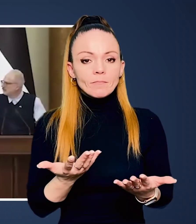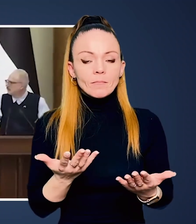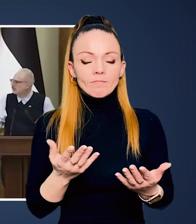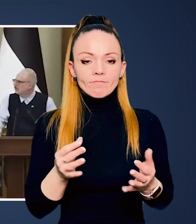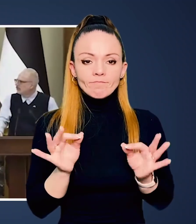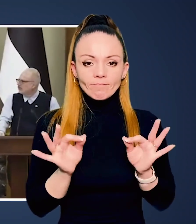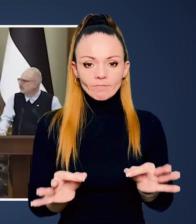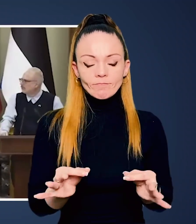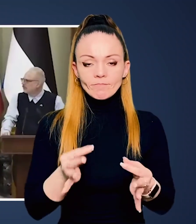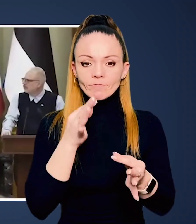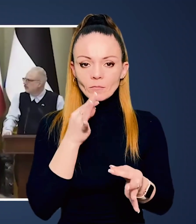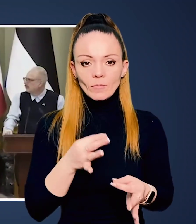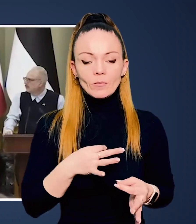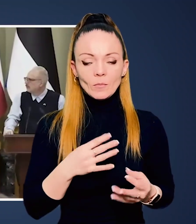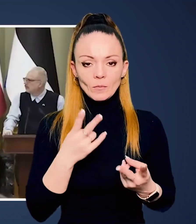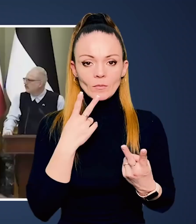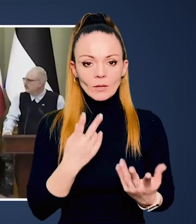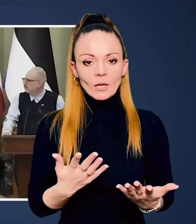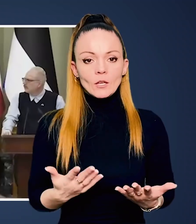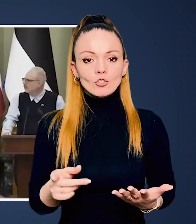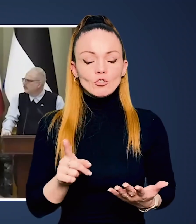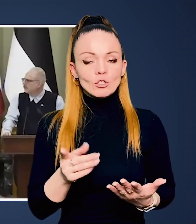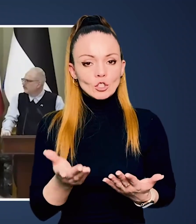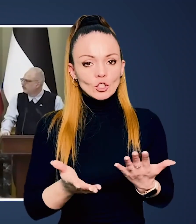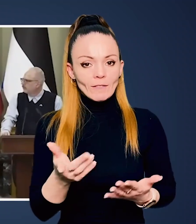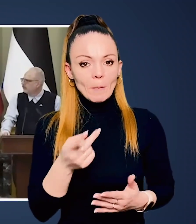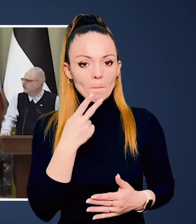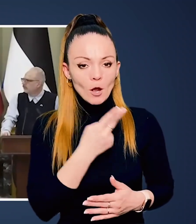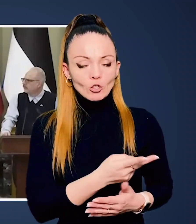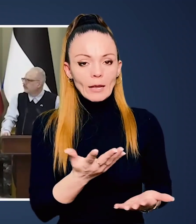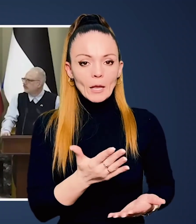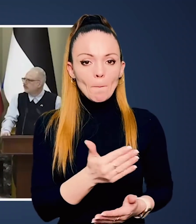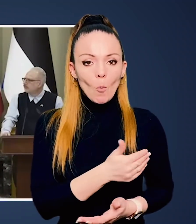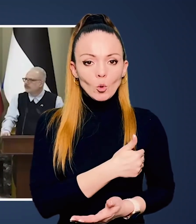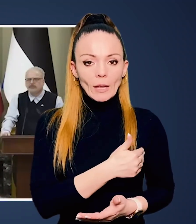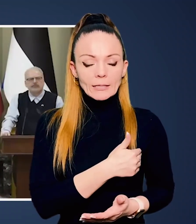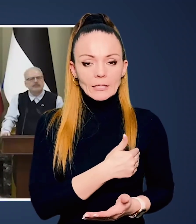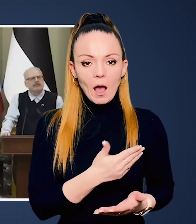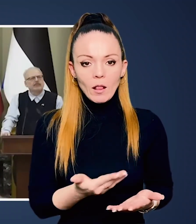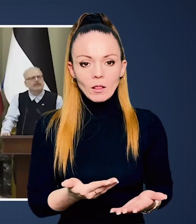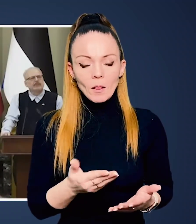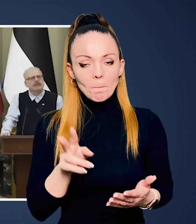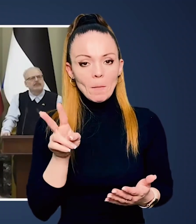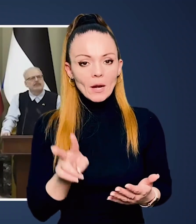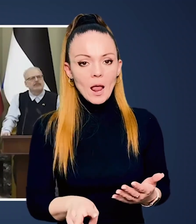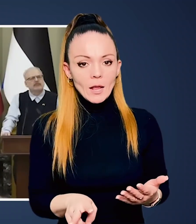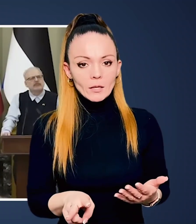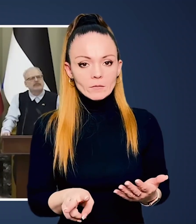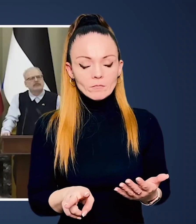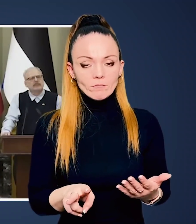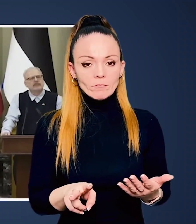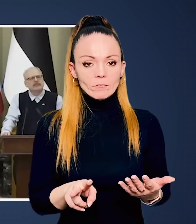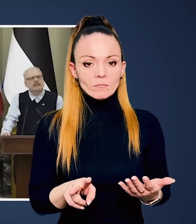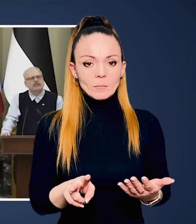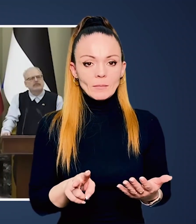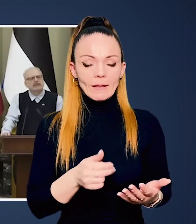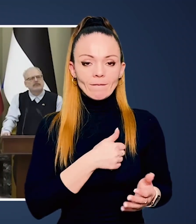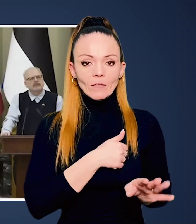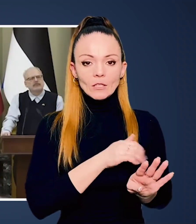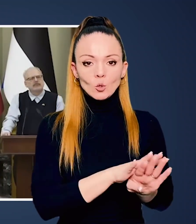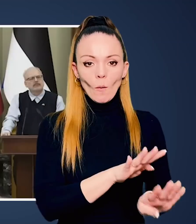Чи ви не могли б якось виразніше висловити те, що ви бачите якийсь потенціал